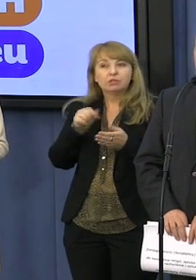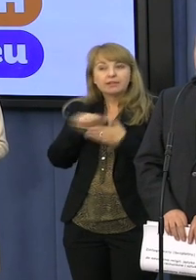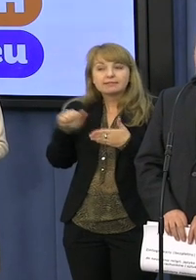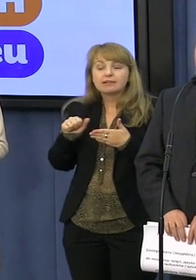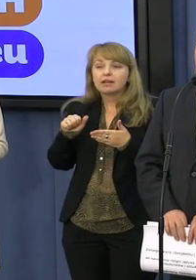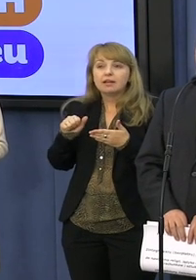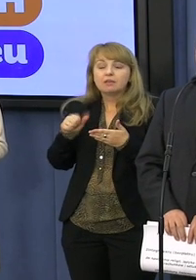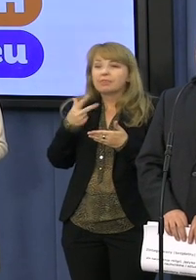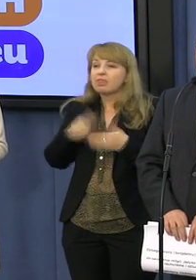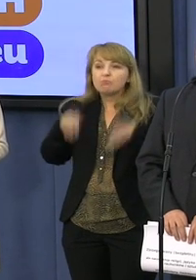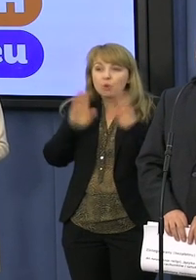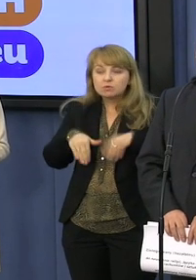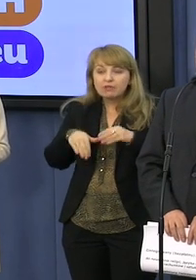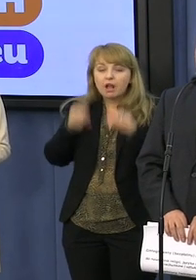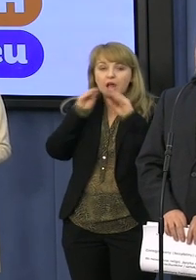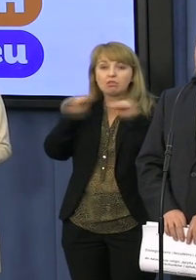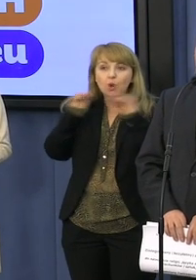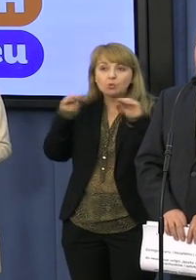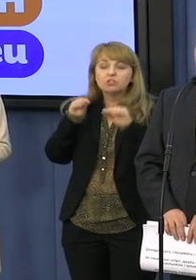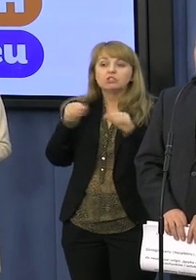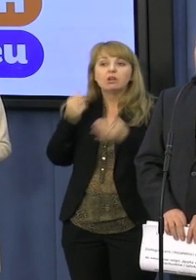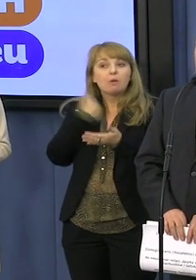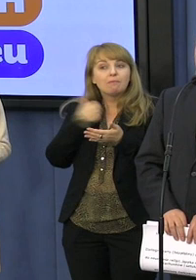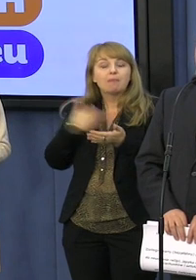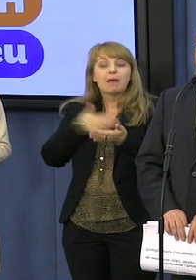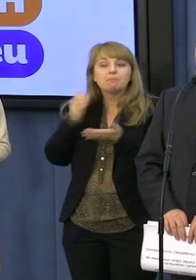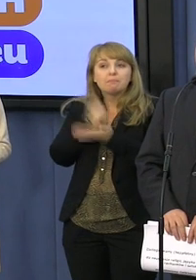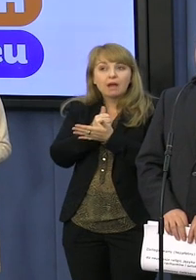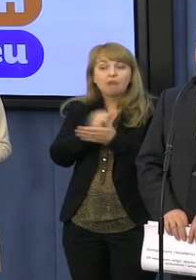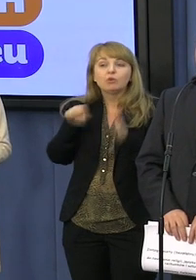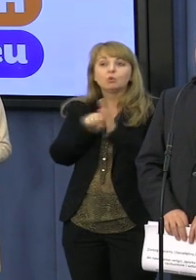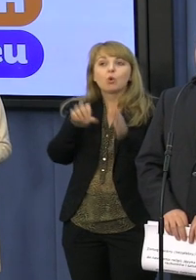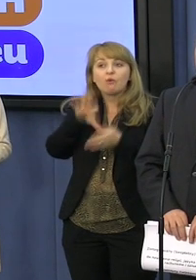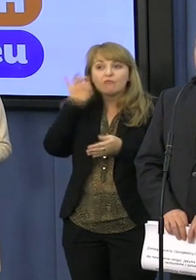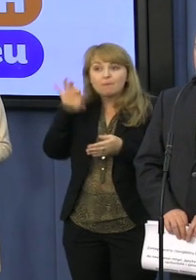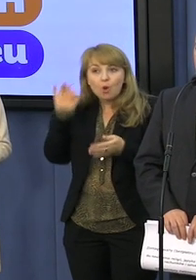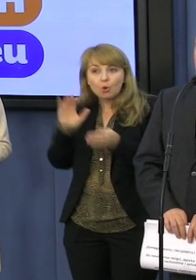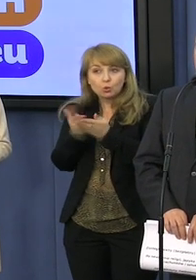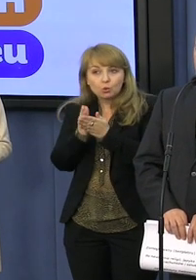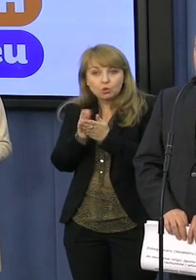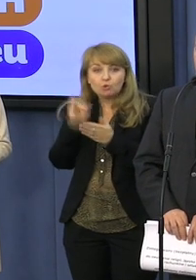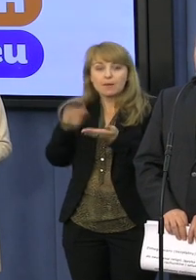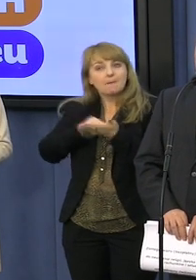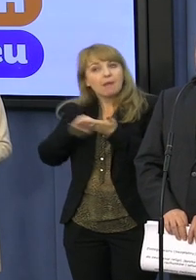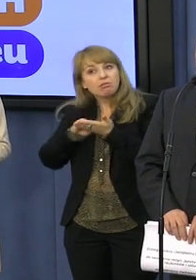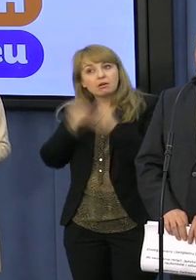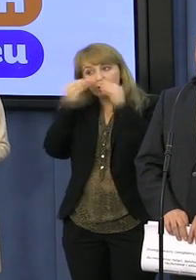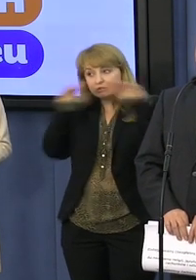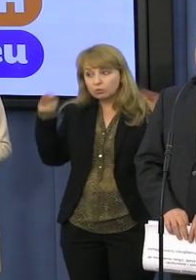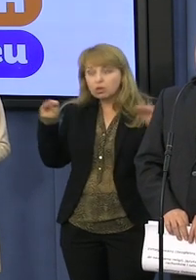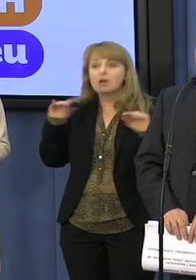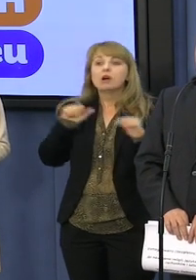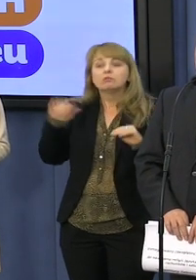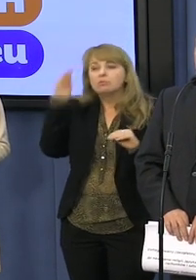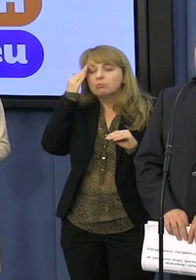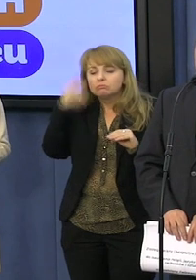pozwoli to nauczycielom, którzy mają prawo do wyboru, zarówno podręczników, jak i materiałów dydaktycznych, zapoznać się z tym podręcznikiem.